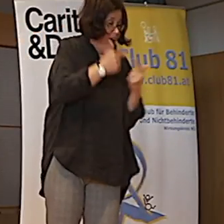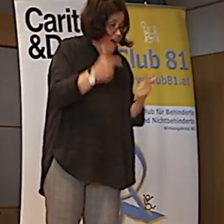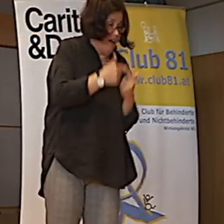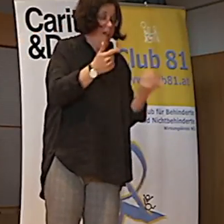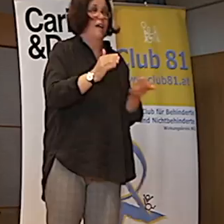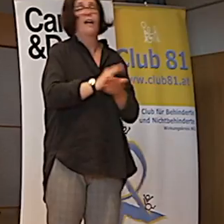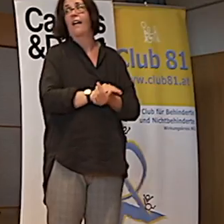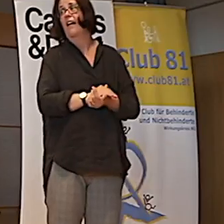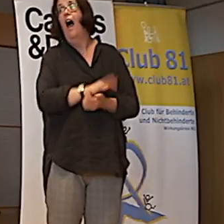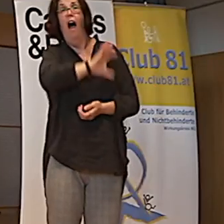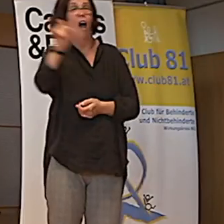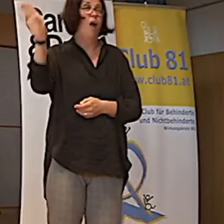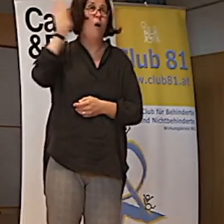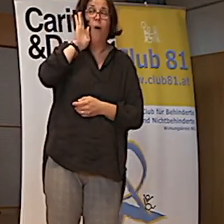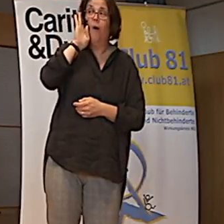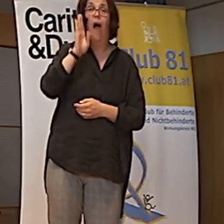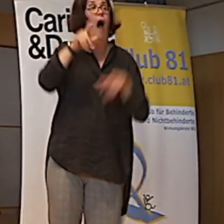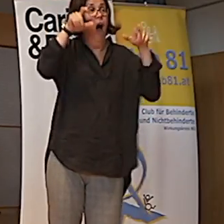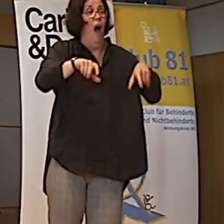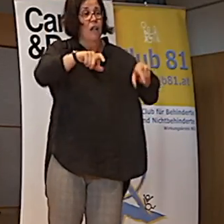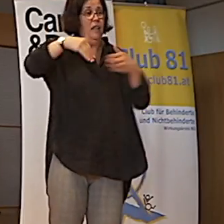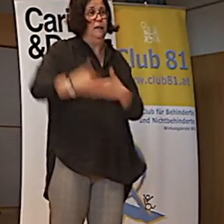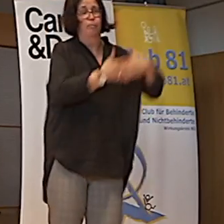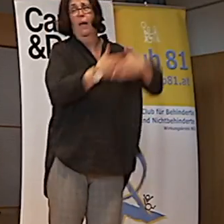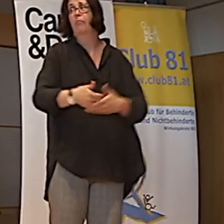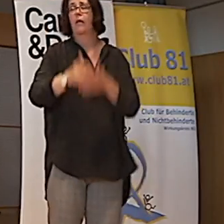sitzen, und alle haben es gehört. Ein altes Baby!